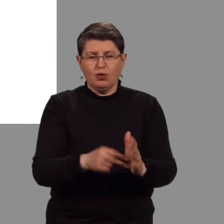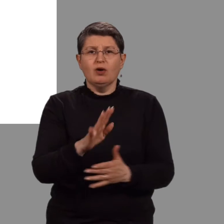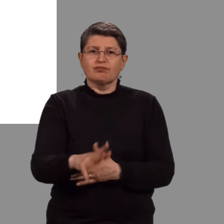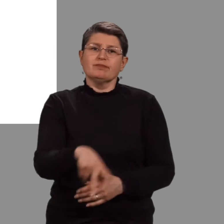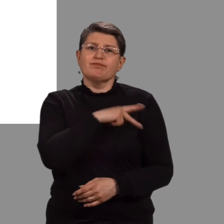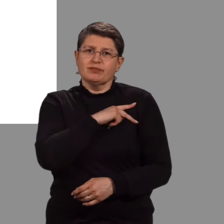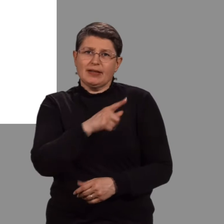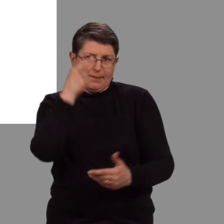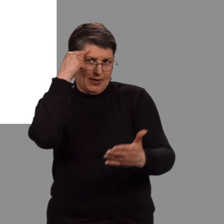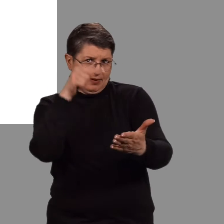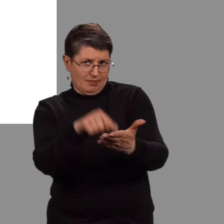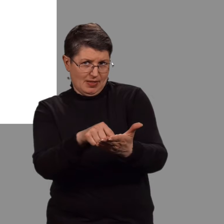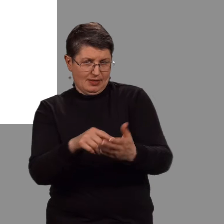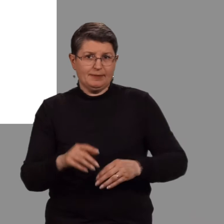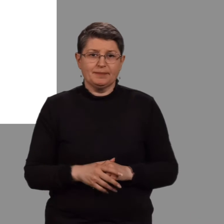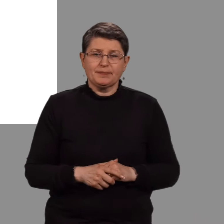fjármála áallin.